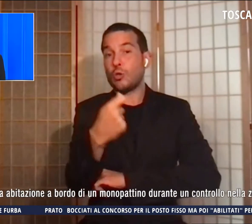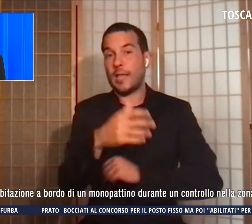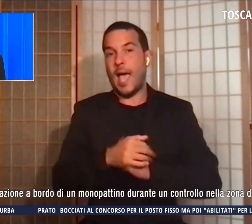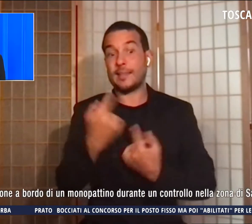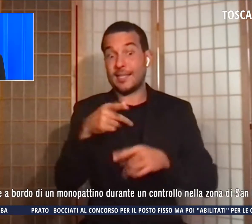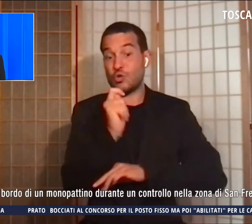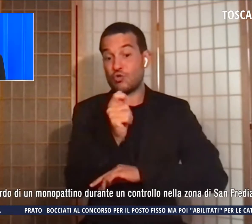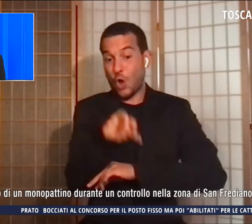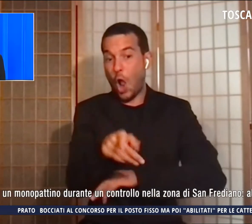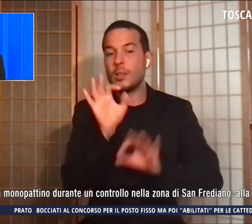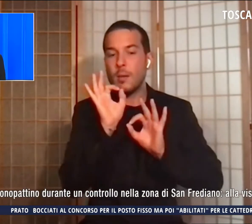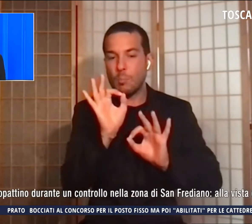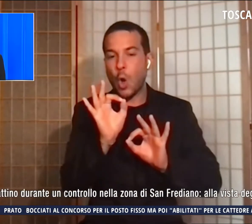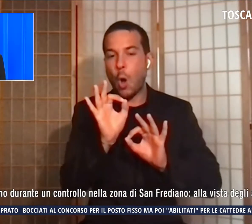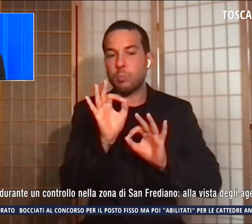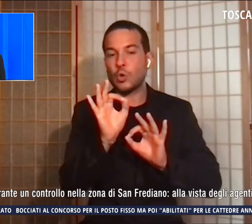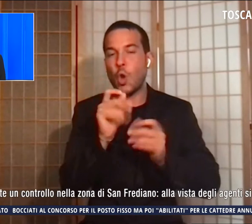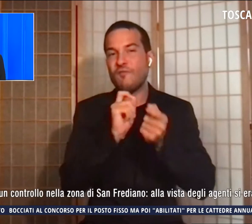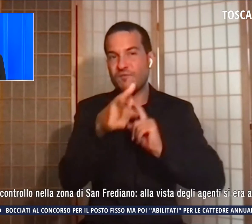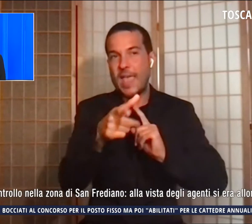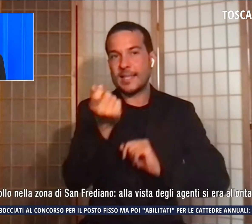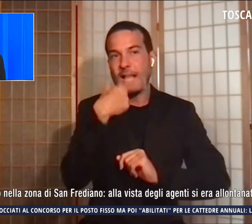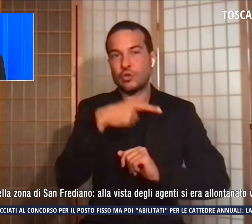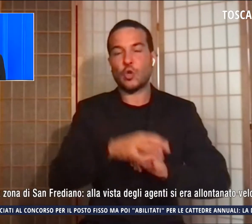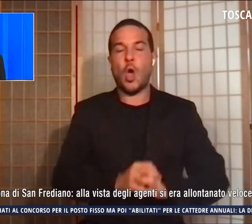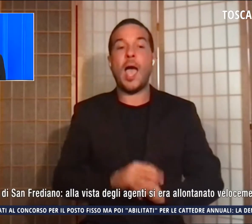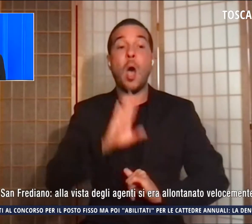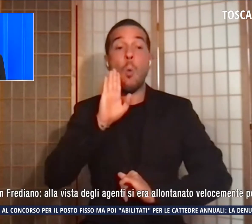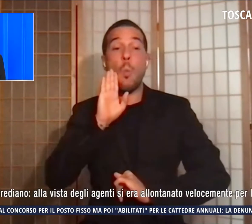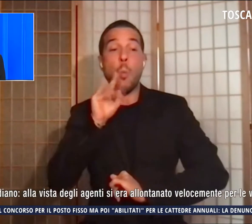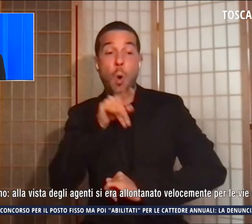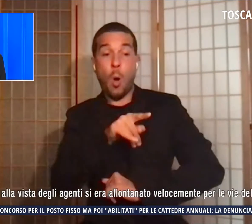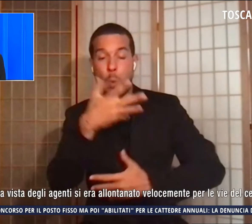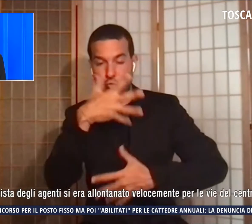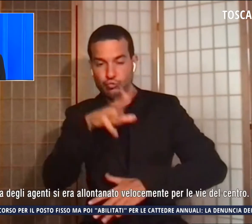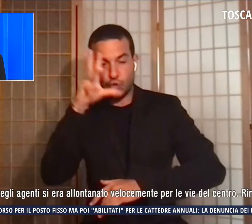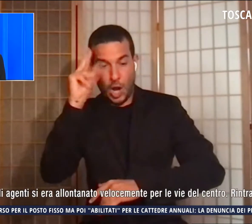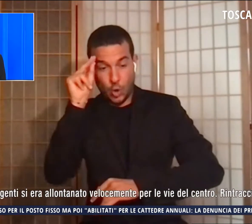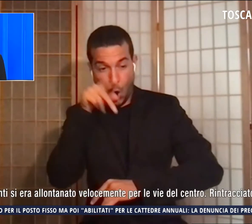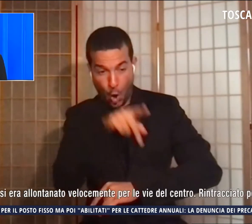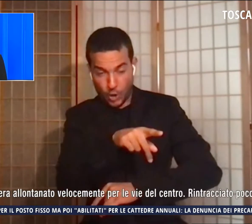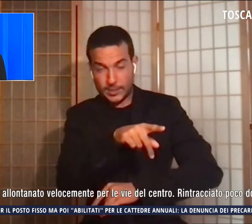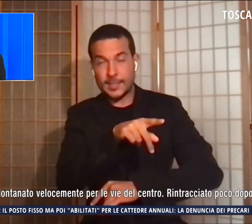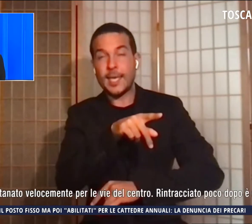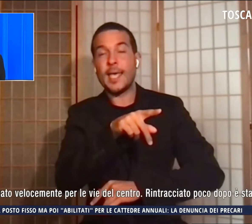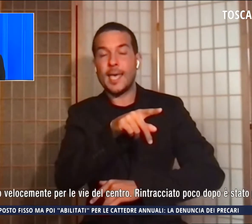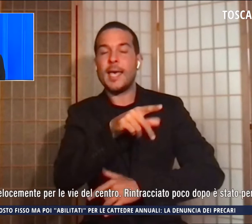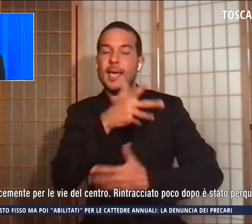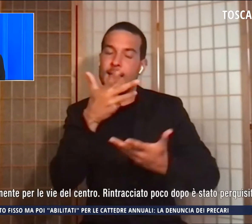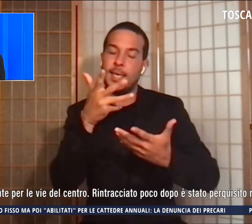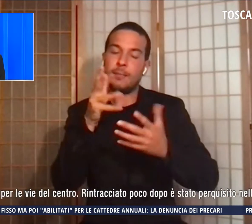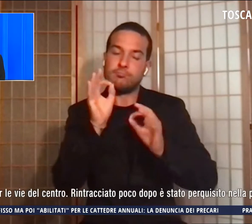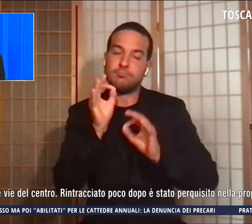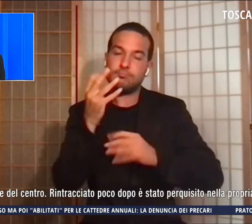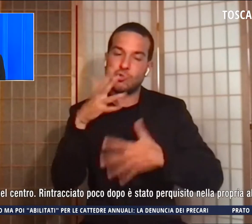illecita di spaccio. L'uomo, già noto alle forze dell'ordine, era stato visto uscire